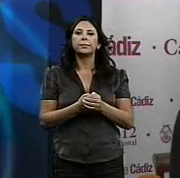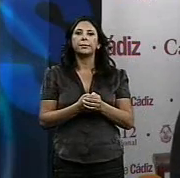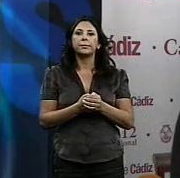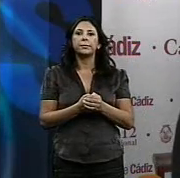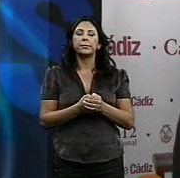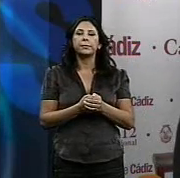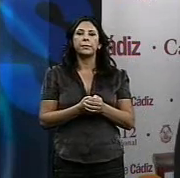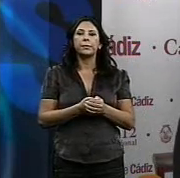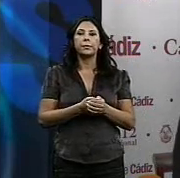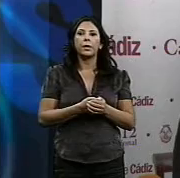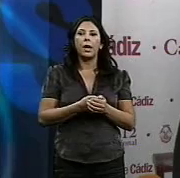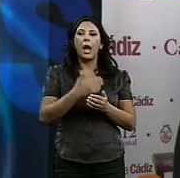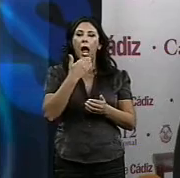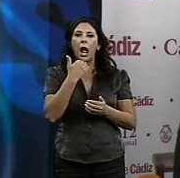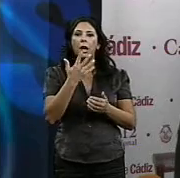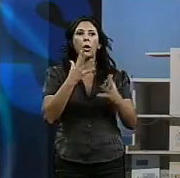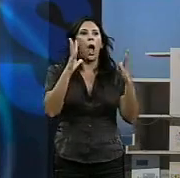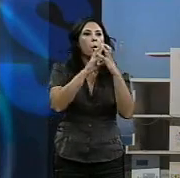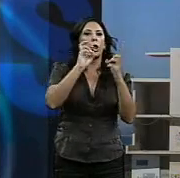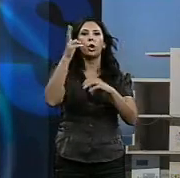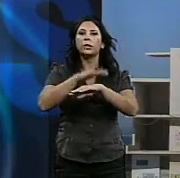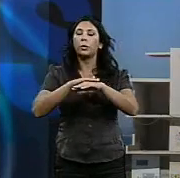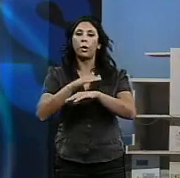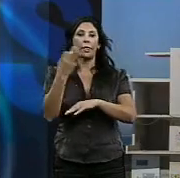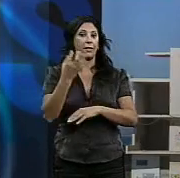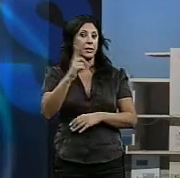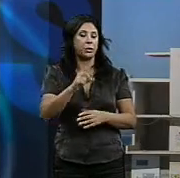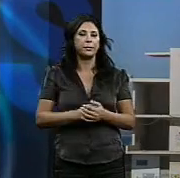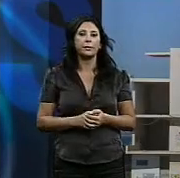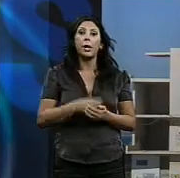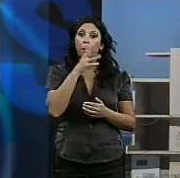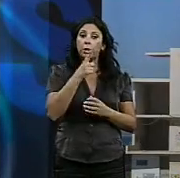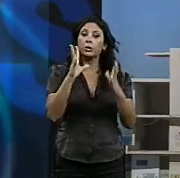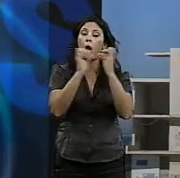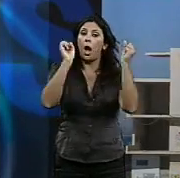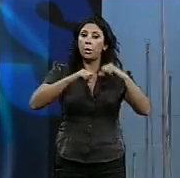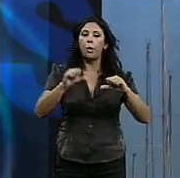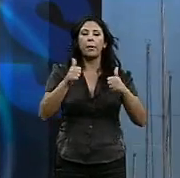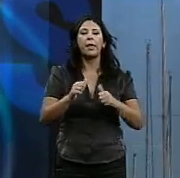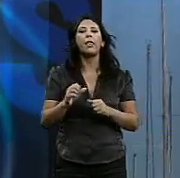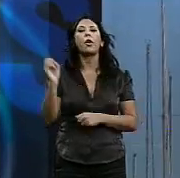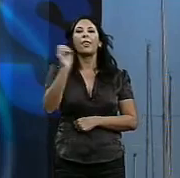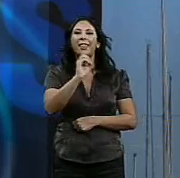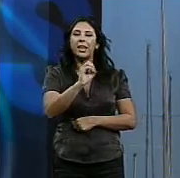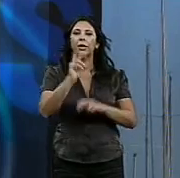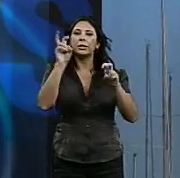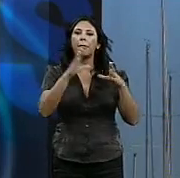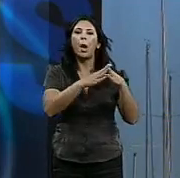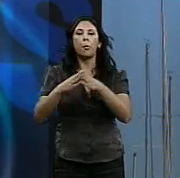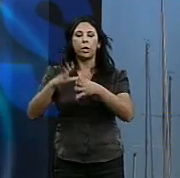ponerse de acuerdo con otra institución. En esta línea de acuerdo se ha determinado comenzar de cero sobre el futuro de Puerto América, un camino en